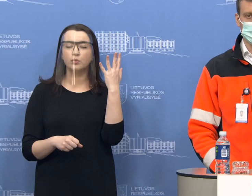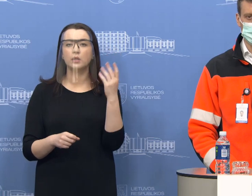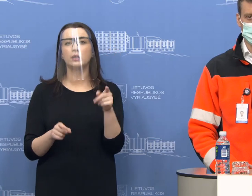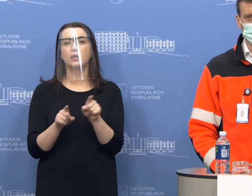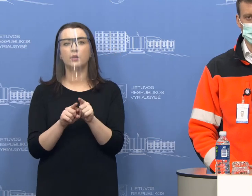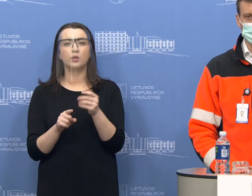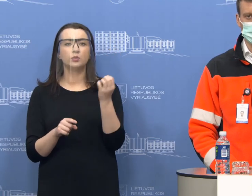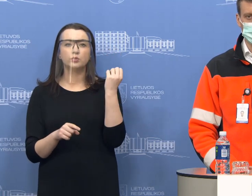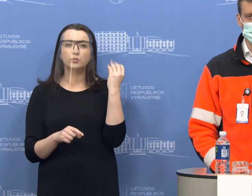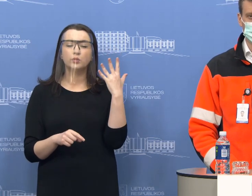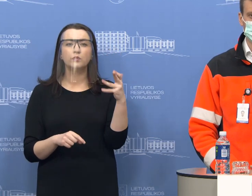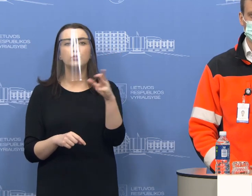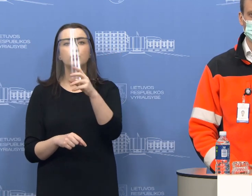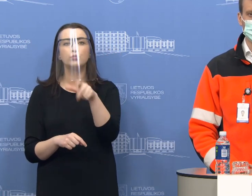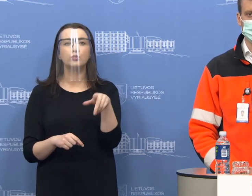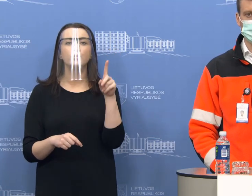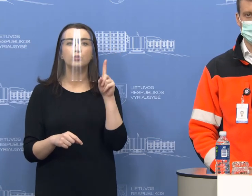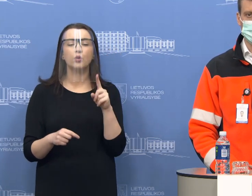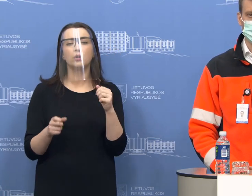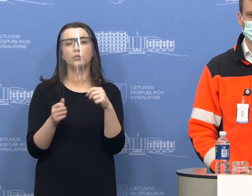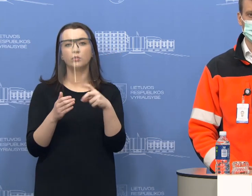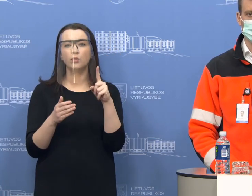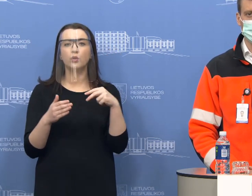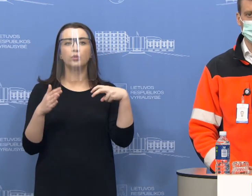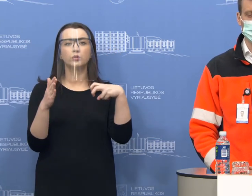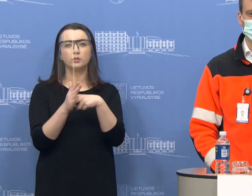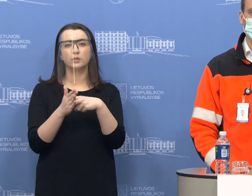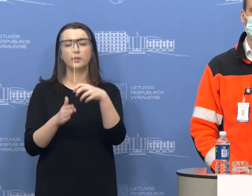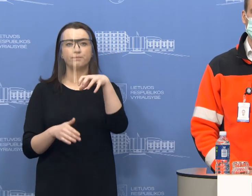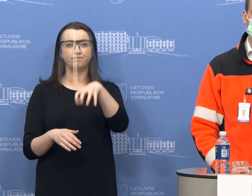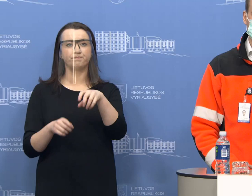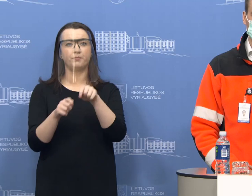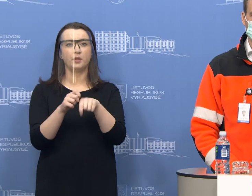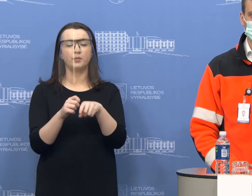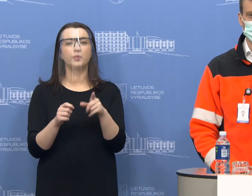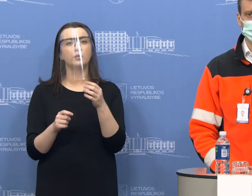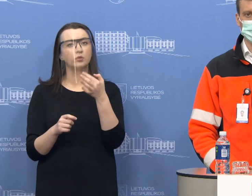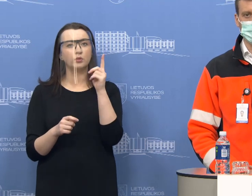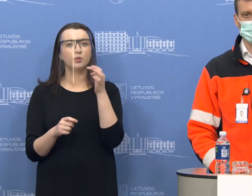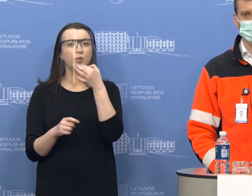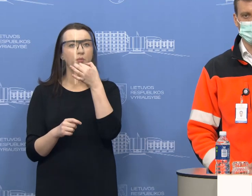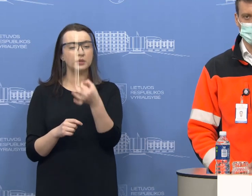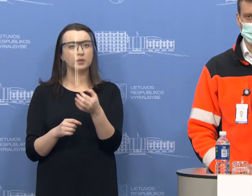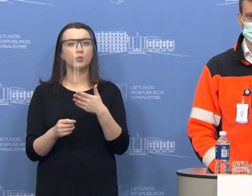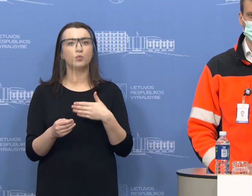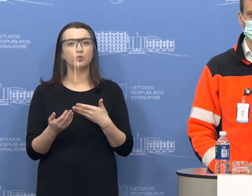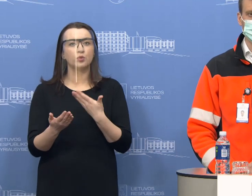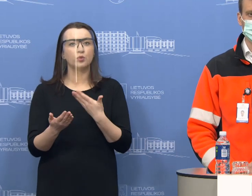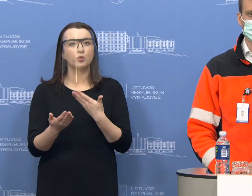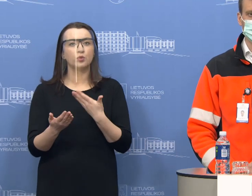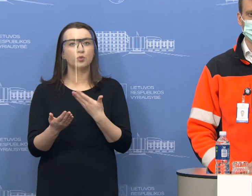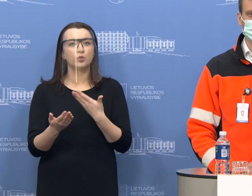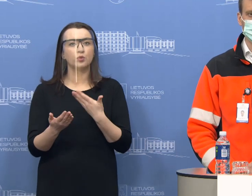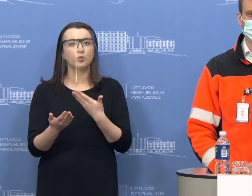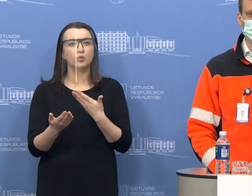suprantame jūsų visų norą užsiregistruoti į tuos mobilius punktus, tačiau norime pasakyti, kad mūsų konsultantai, kurie modavauja profesionalai greitos